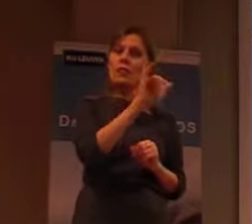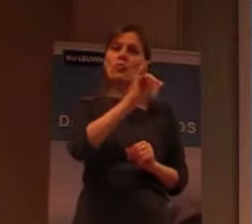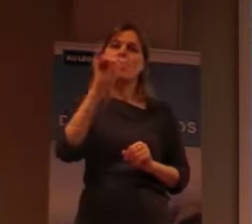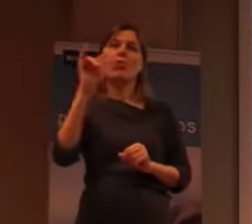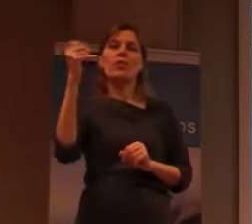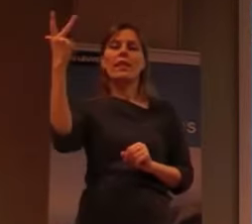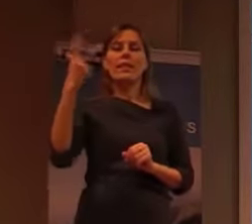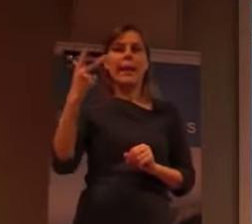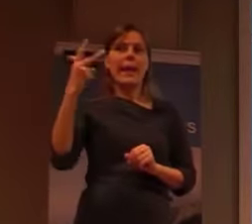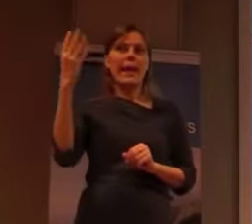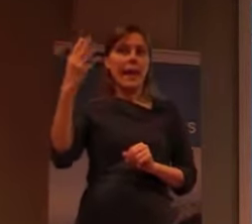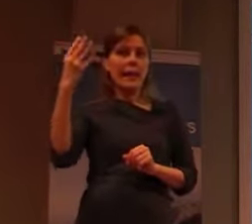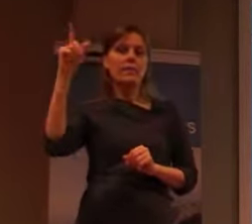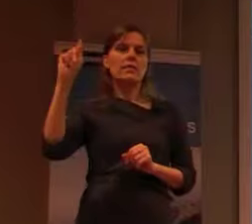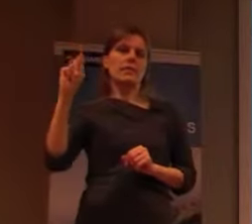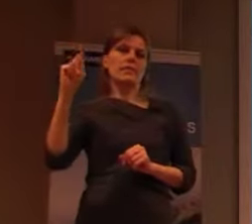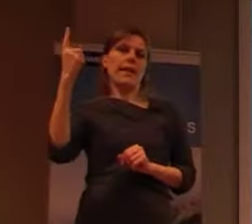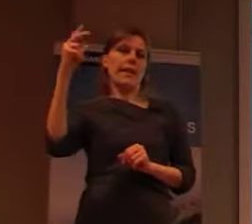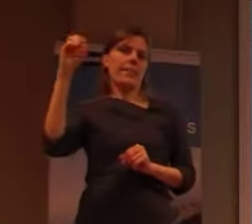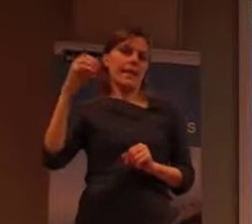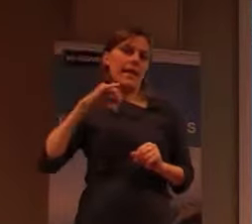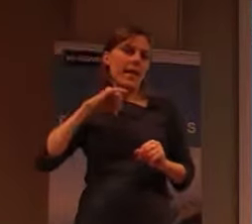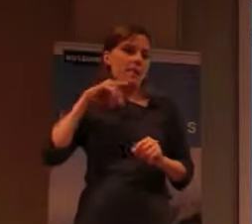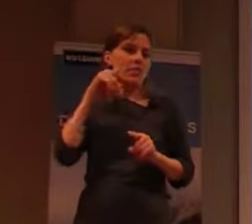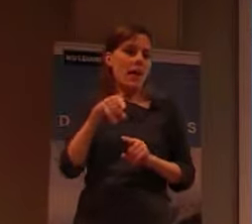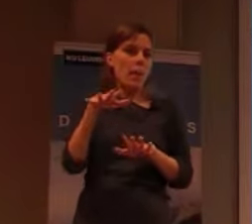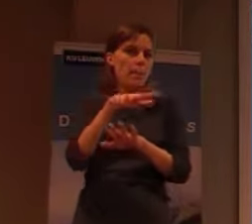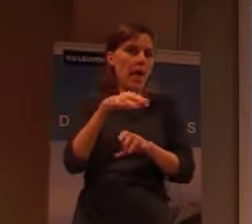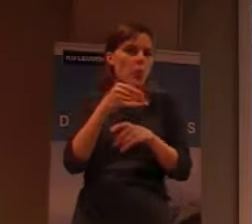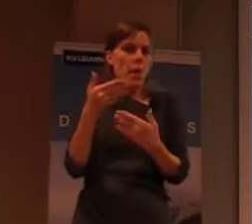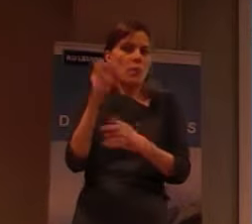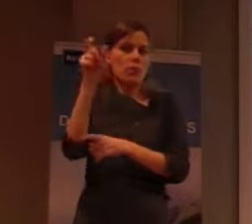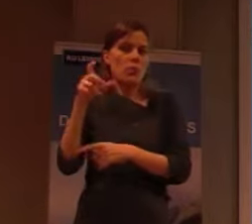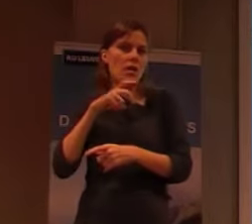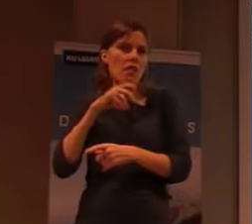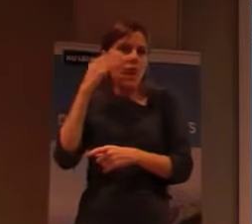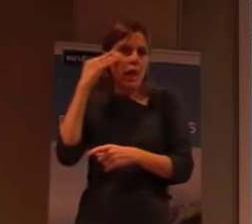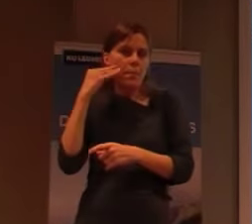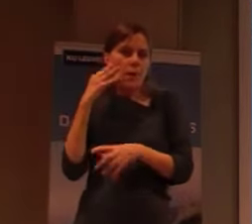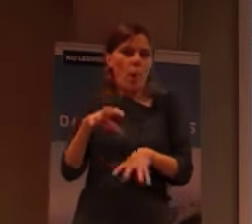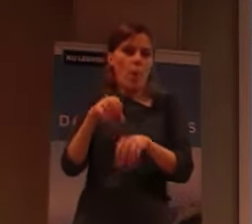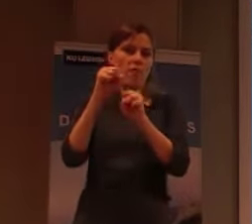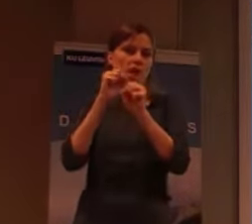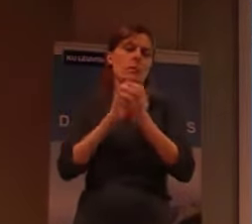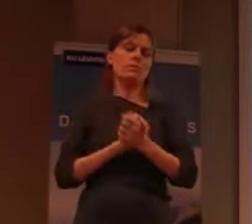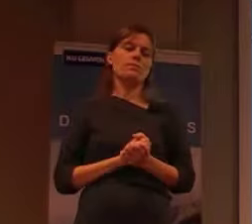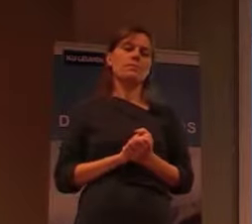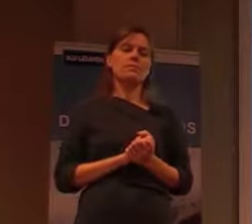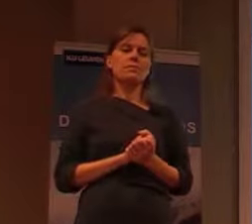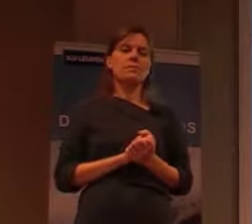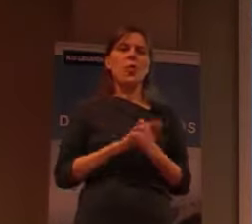En het was een van de eerste nederzettingen voor mensen met lepra.